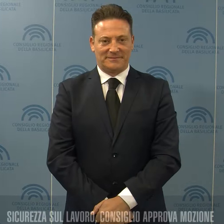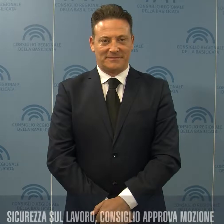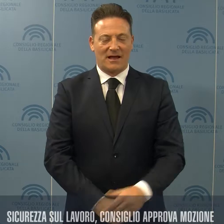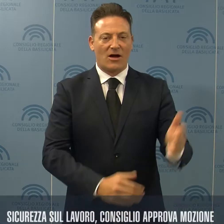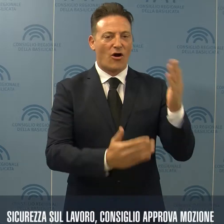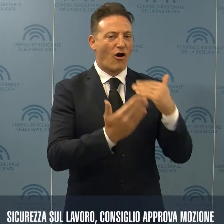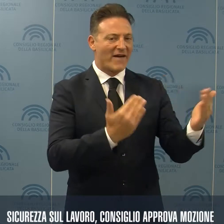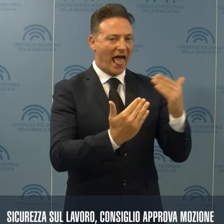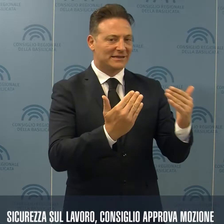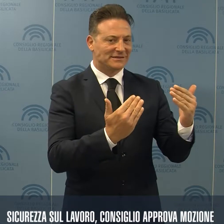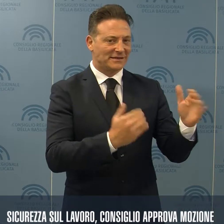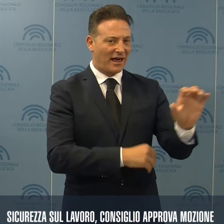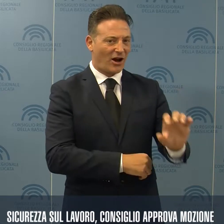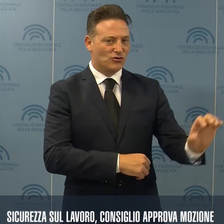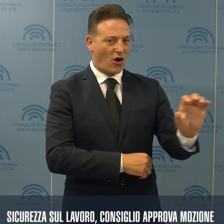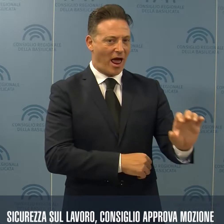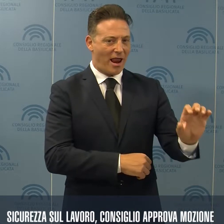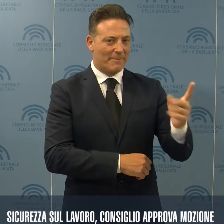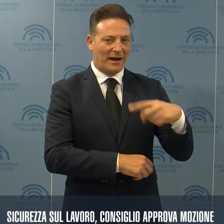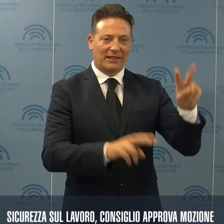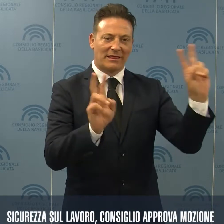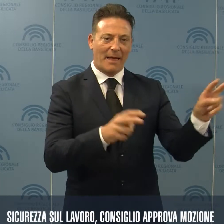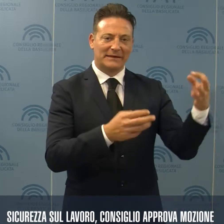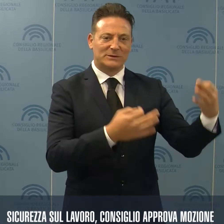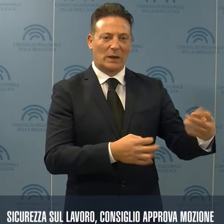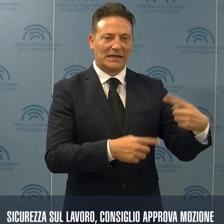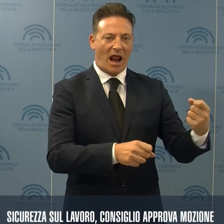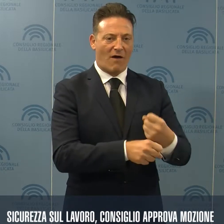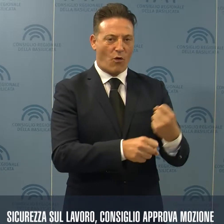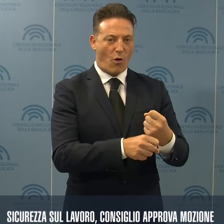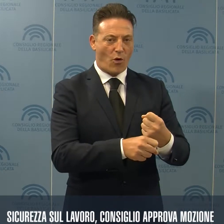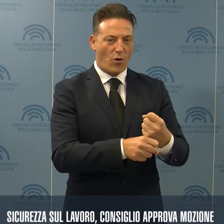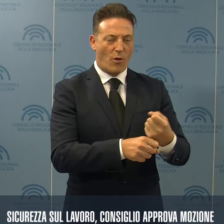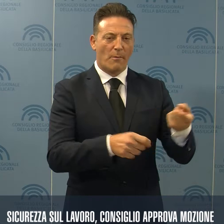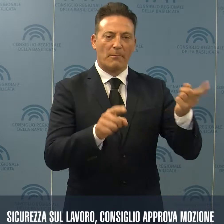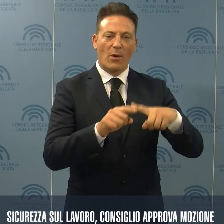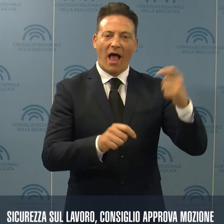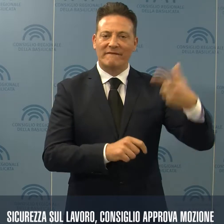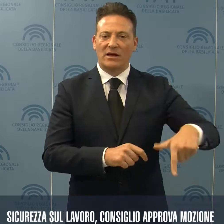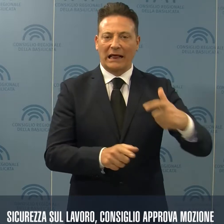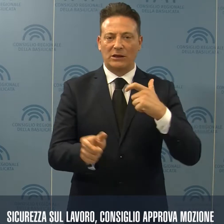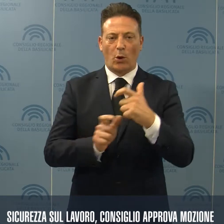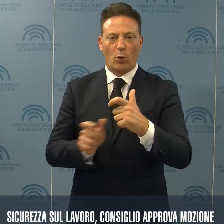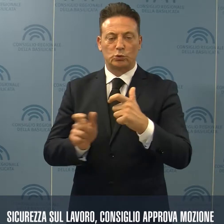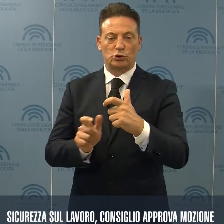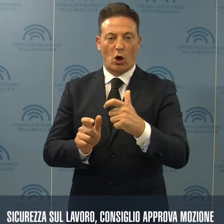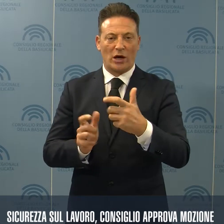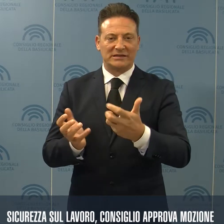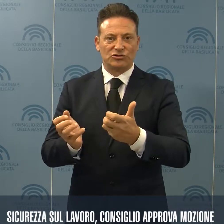conferenza regionale sul tema della sicurezza del lavoro, l'avvio di una interlocuzione più stringente